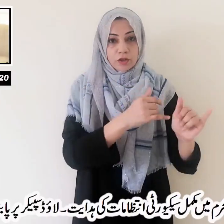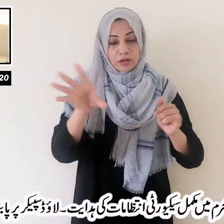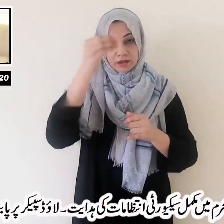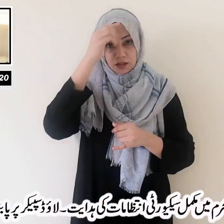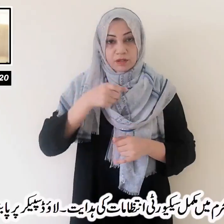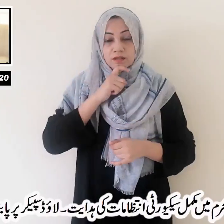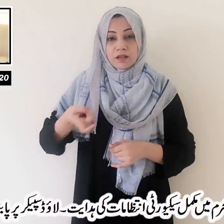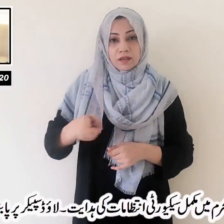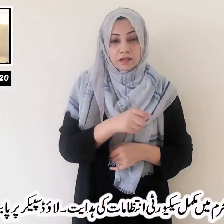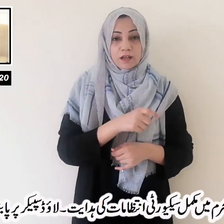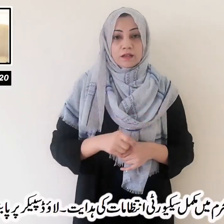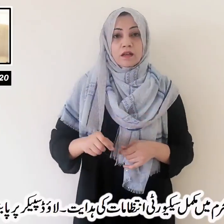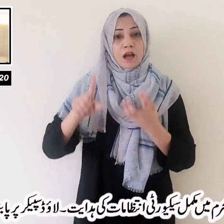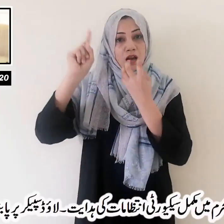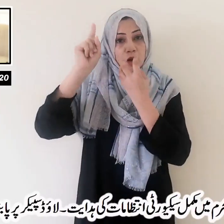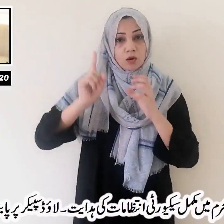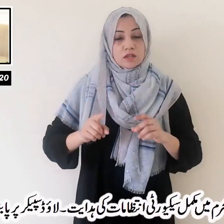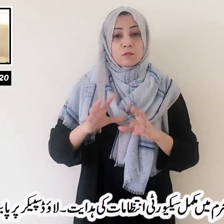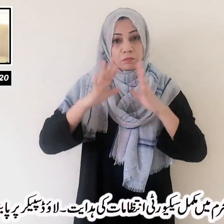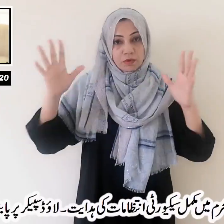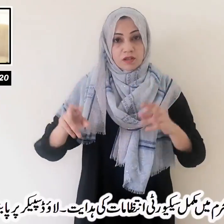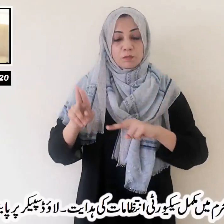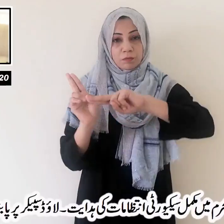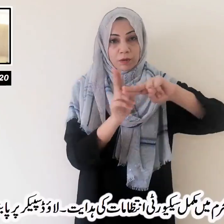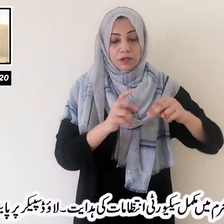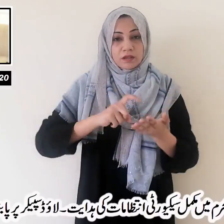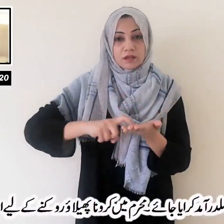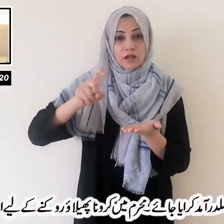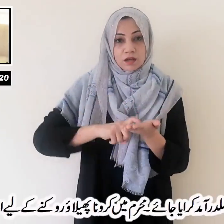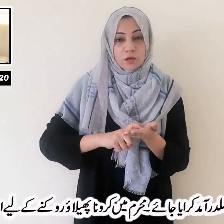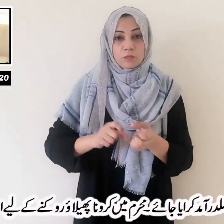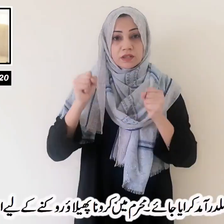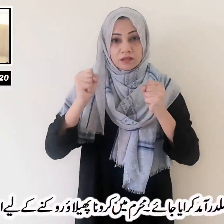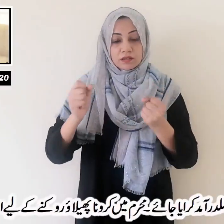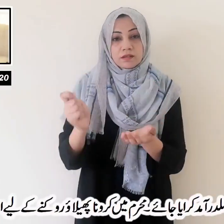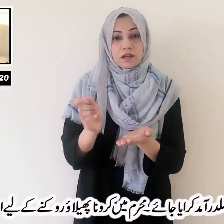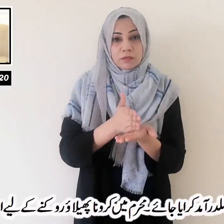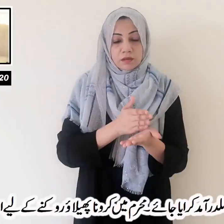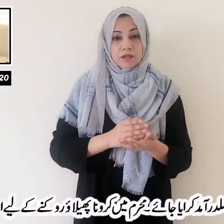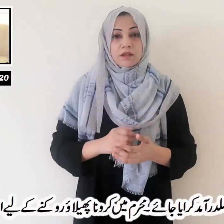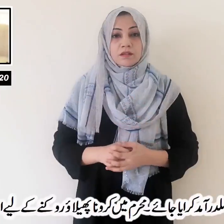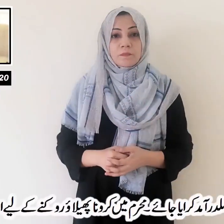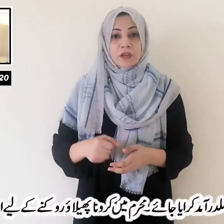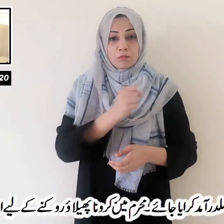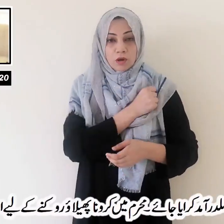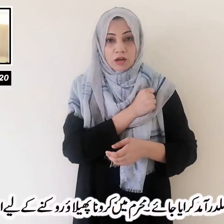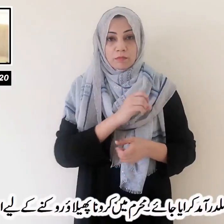انتظامات کی ہدایت لاؤڈ سپیکر پر پابندی کے قانون پر سختی سے عمل درامت کرایا جائے محرم میں